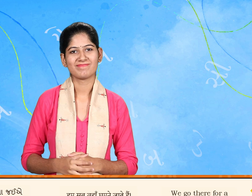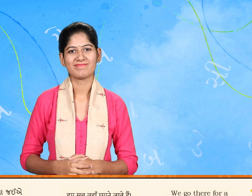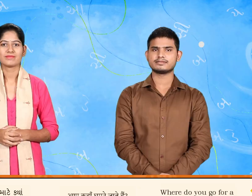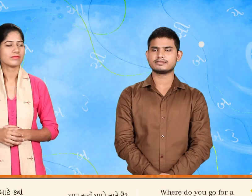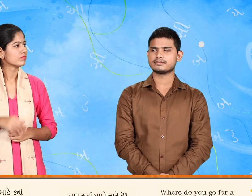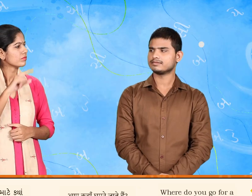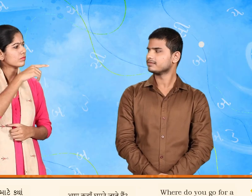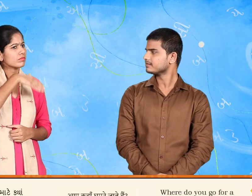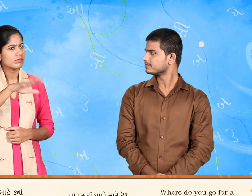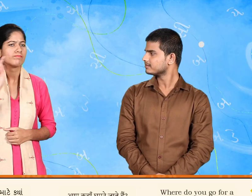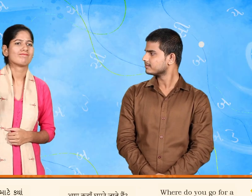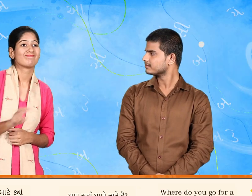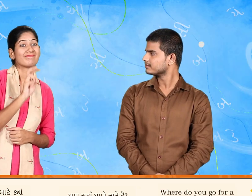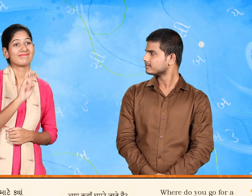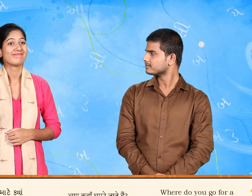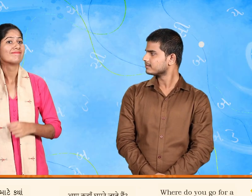તમે ટહેલવા માટે ક્યા જાઓ છો